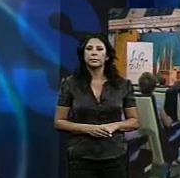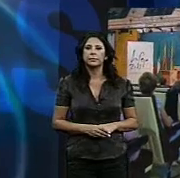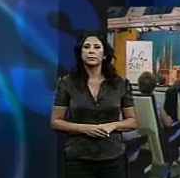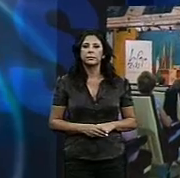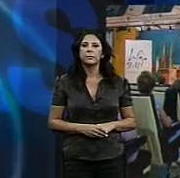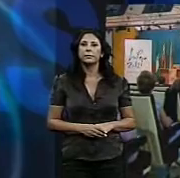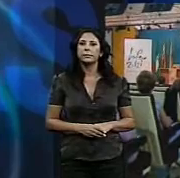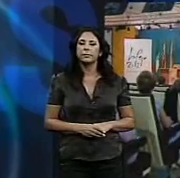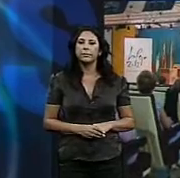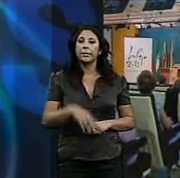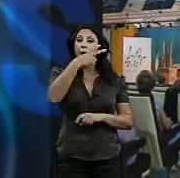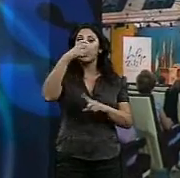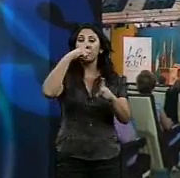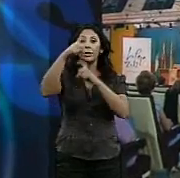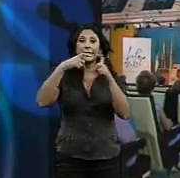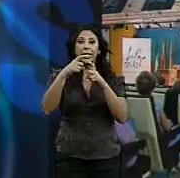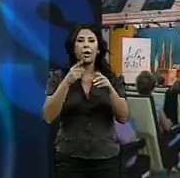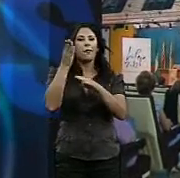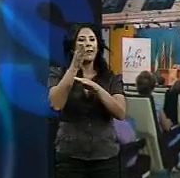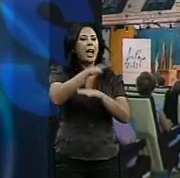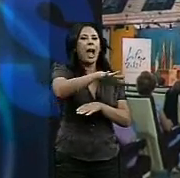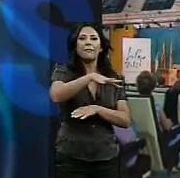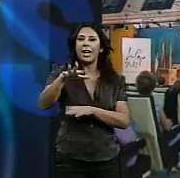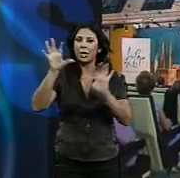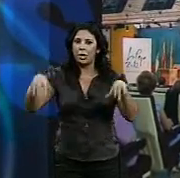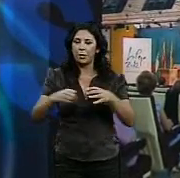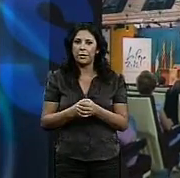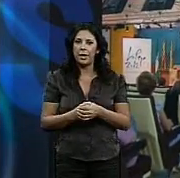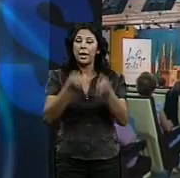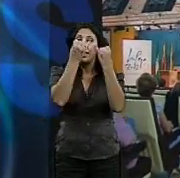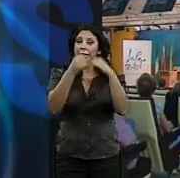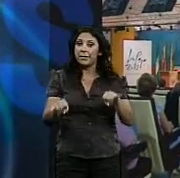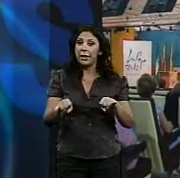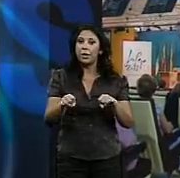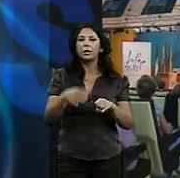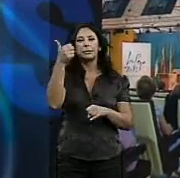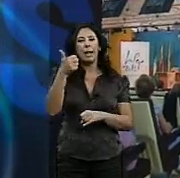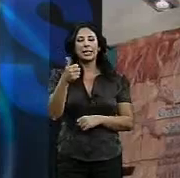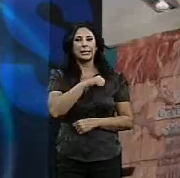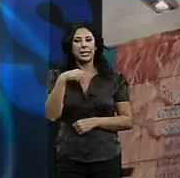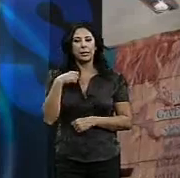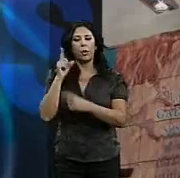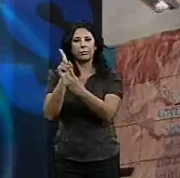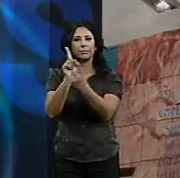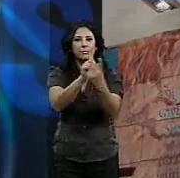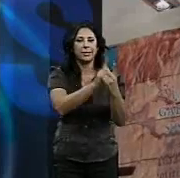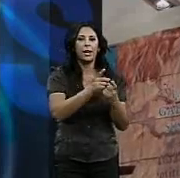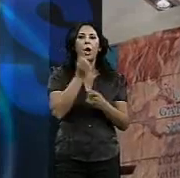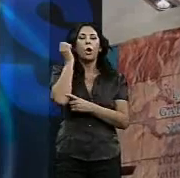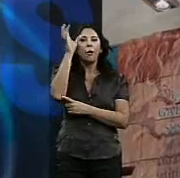El Bicentenario se acerca a los barrios de la ciudad. La conmemoración toma un cariz más intimista y llevará a cada distrito conferencias, coloquios